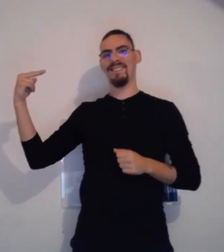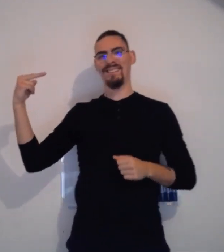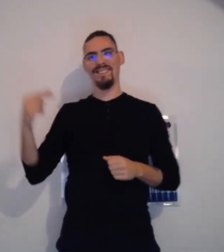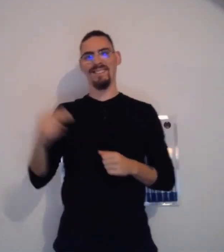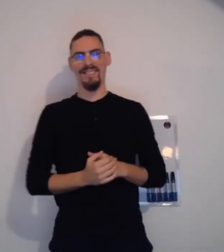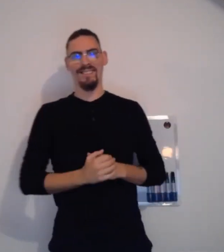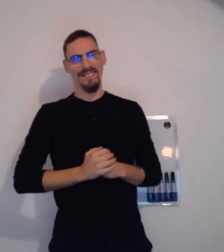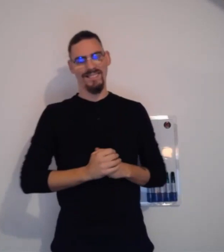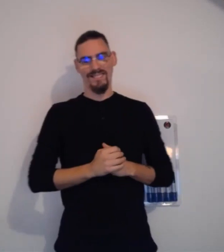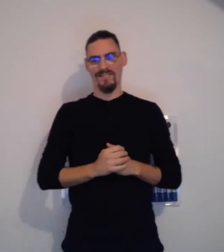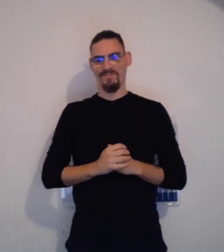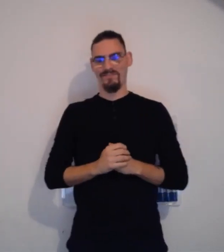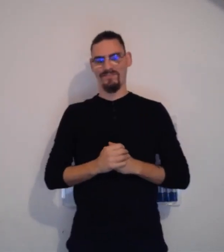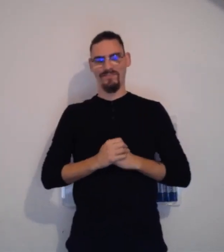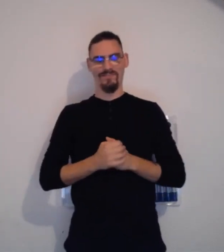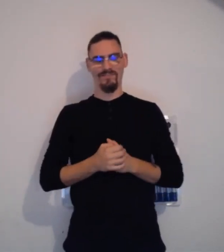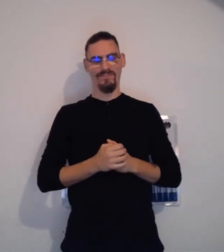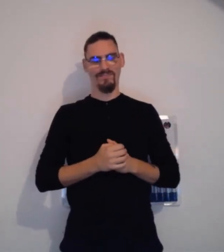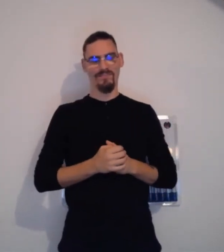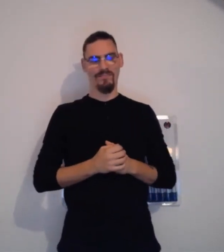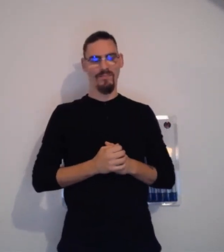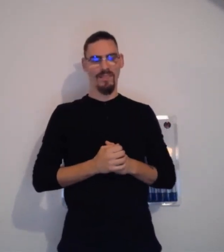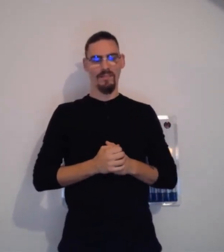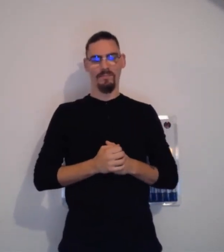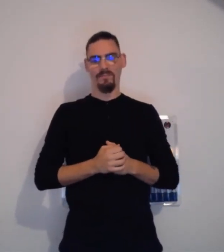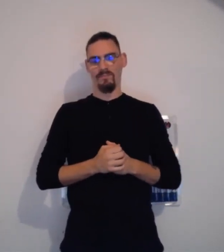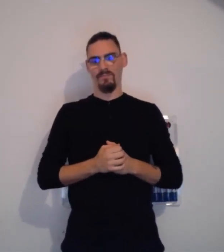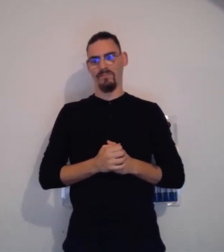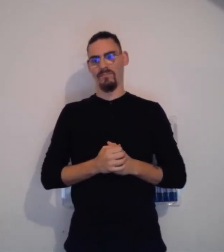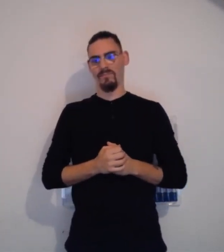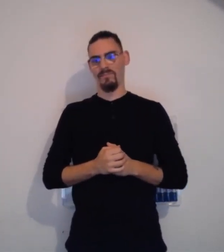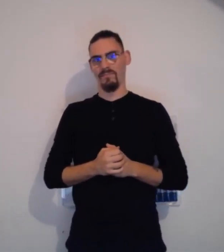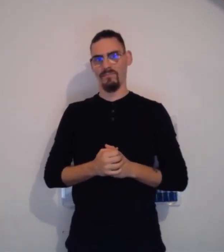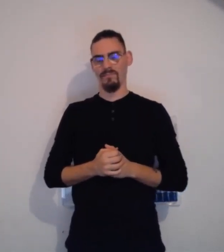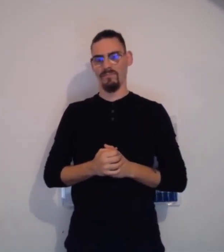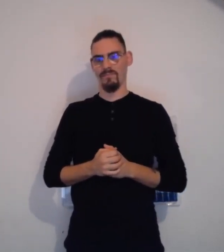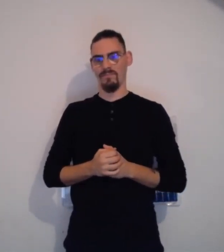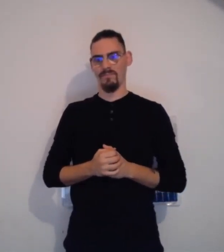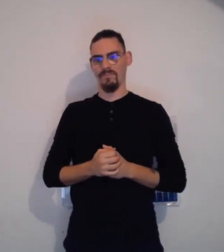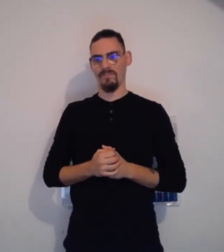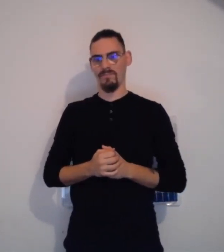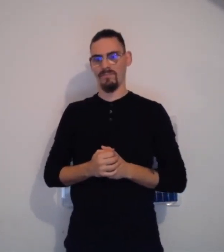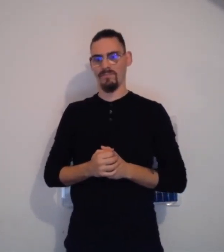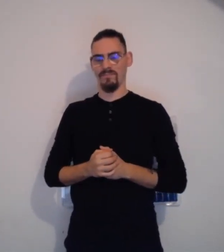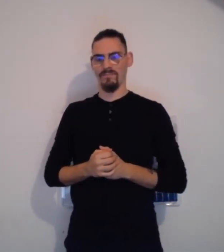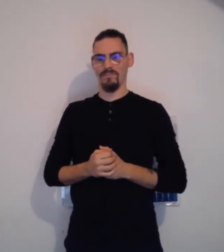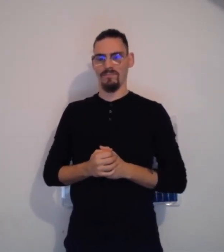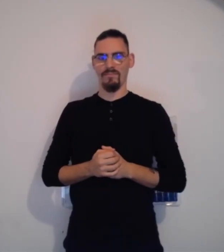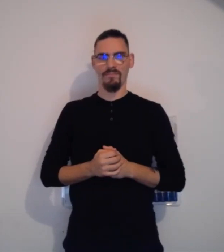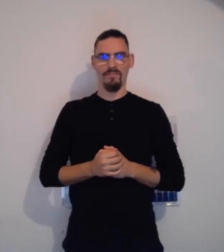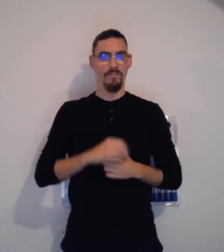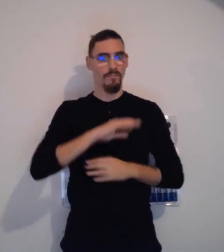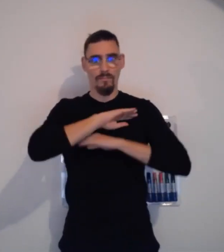-là va tapoter sur l'épaule, comme ça. Eh bien, le sourd pourra me regarder. Ça peut marcher comme ça aussi.